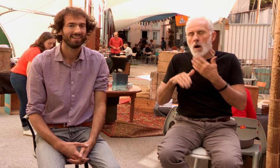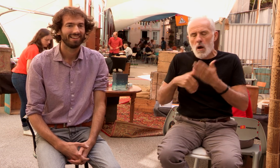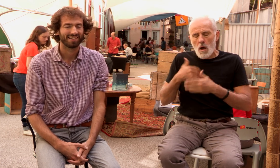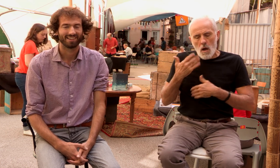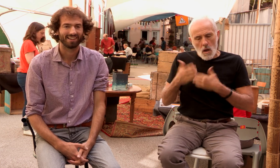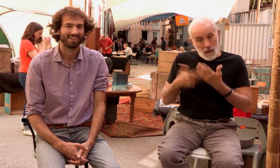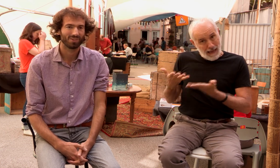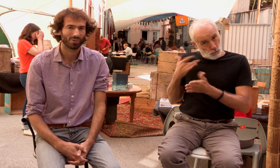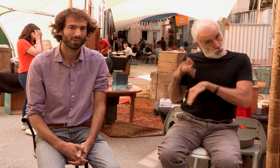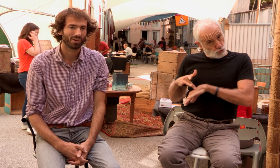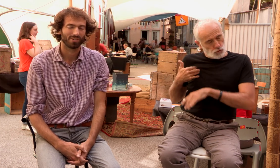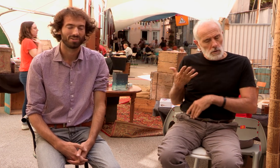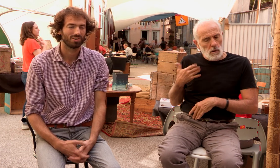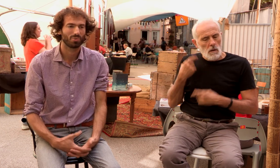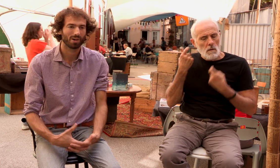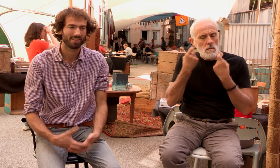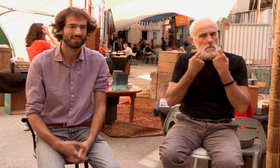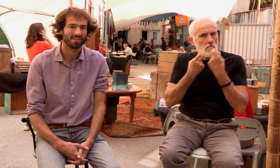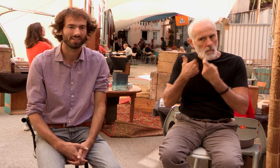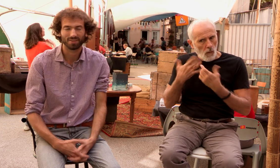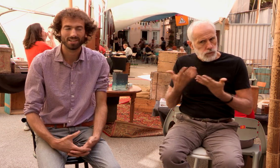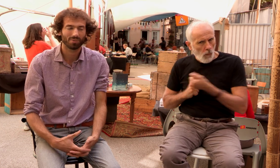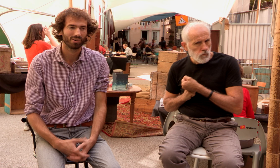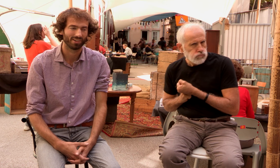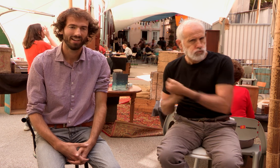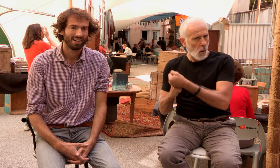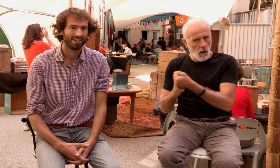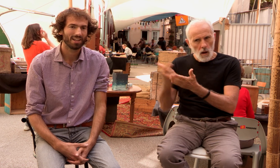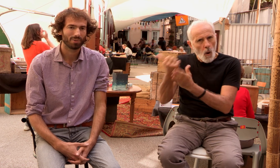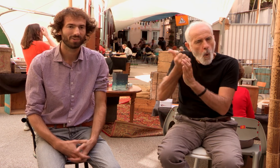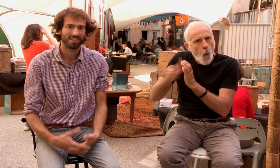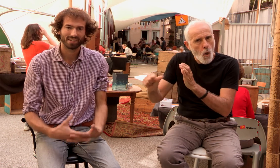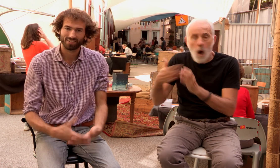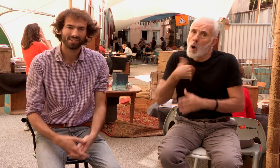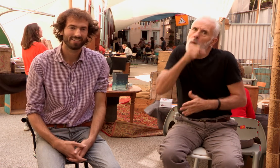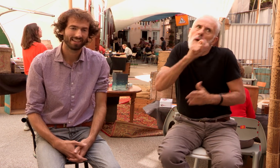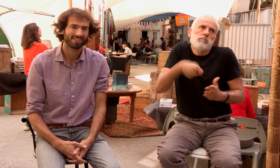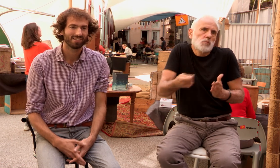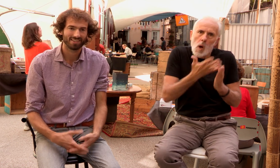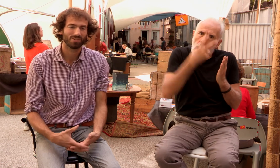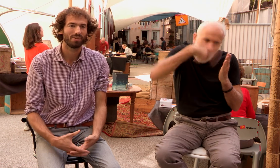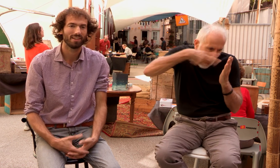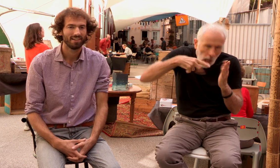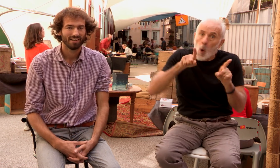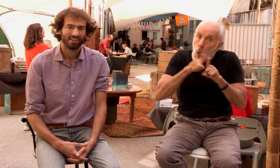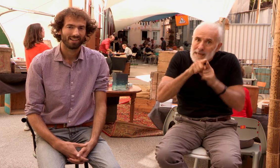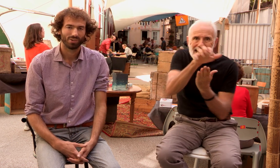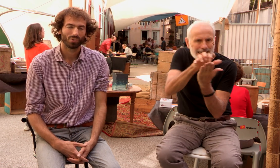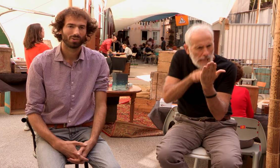à des auteurs. J'ai toujours apprécié, évidemment, lire, mais aussi travailler des textes, les étudier. Et donc,